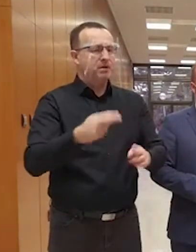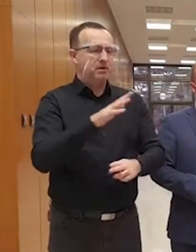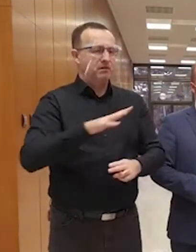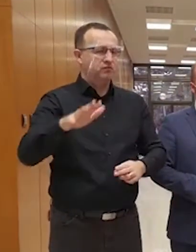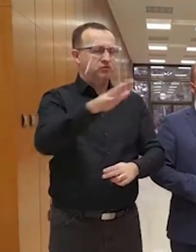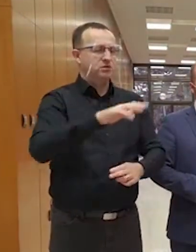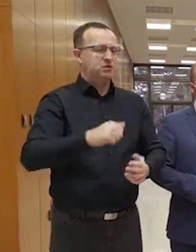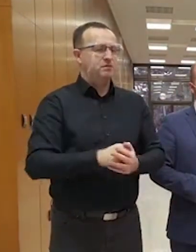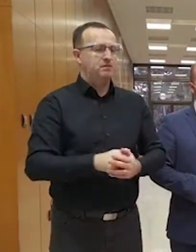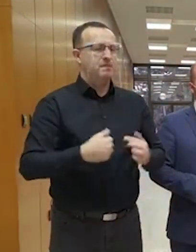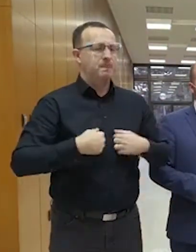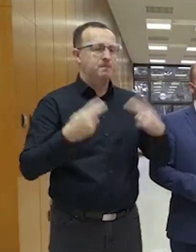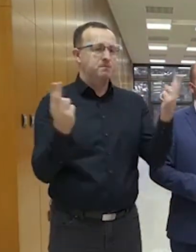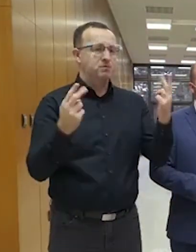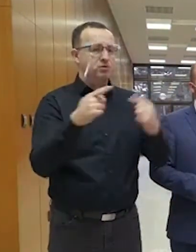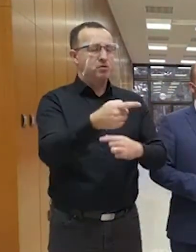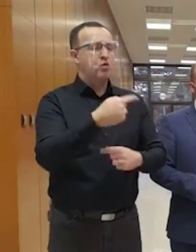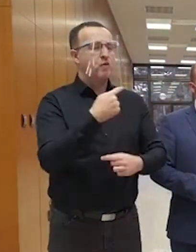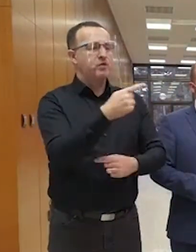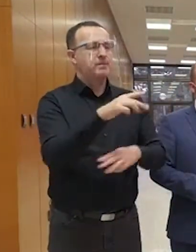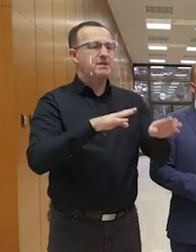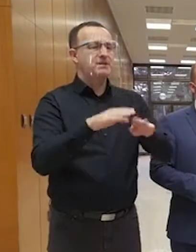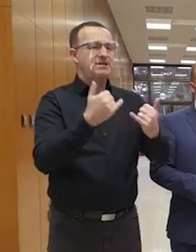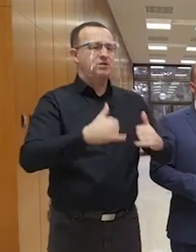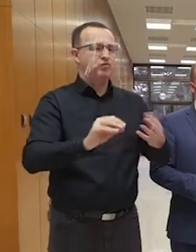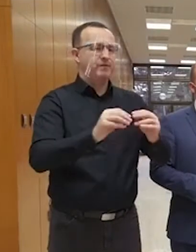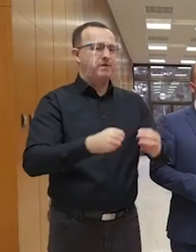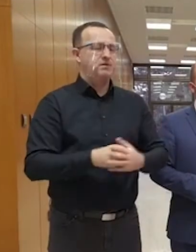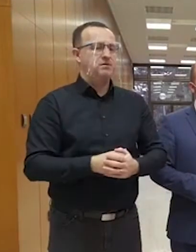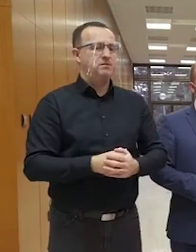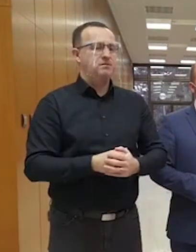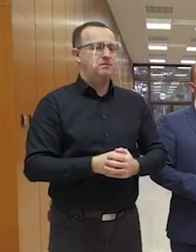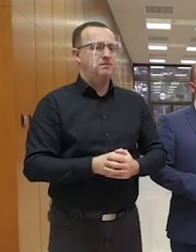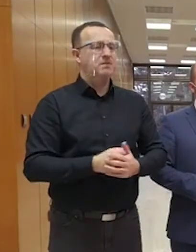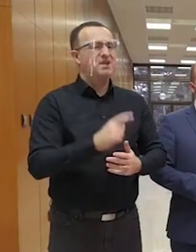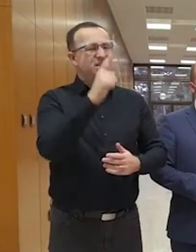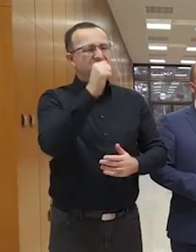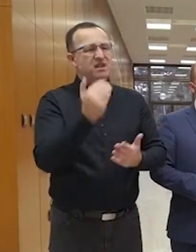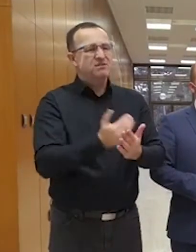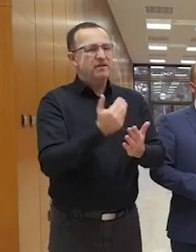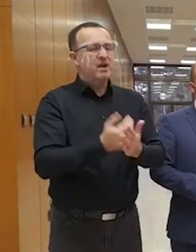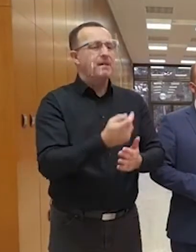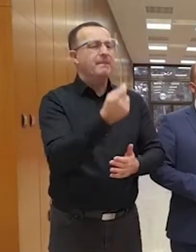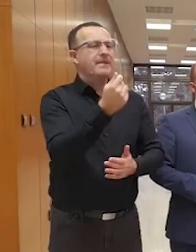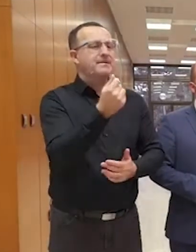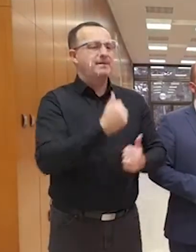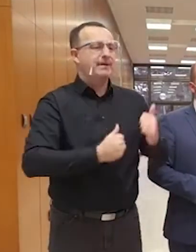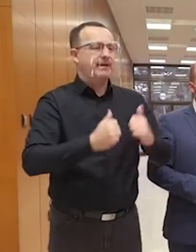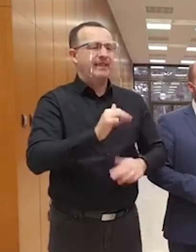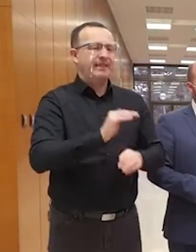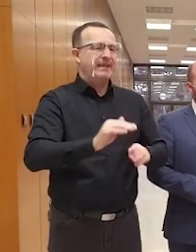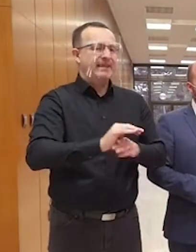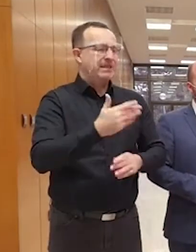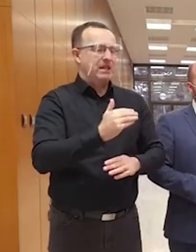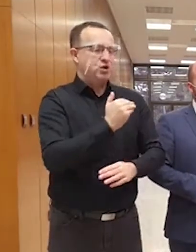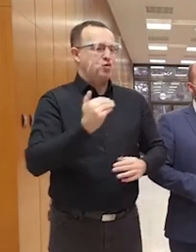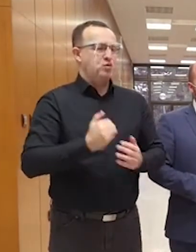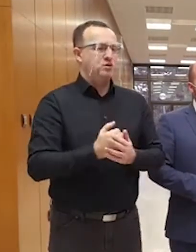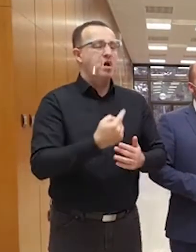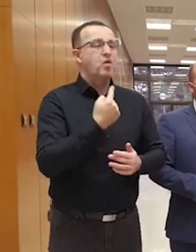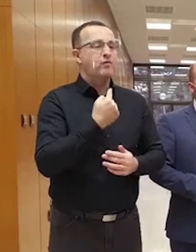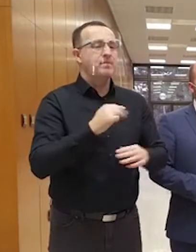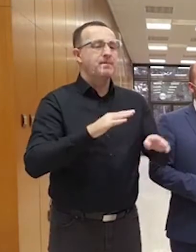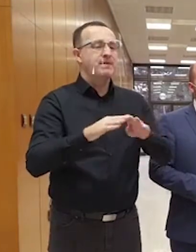všetci. Samozrejme, keď hovoríte o ministerstve zahraničných vecí, tak zlou správou je, že peniazy nie je nikdy dosť. Ale tvrdím, že ministerstvo